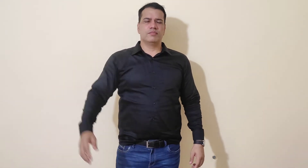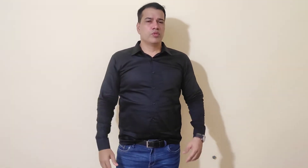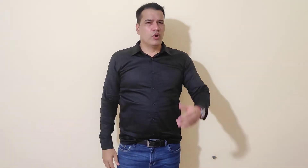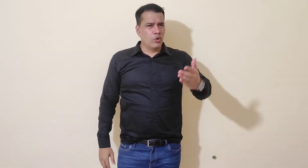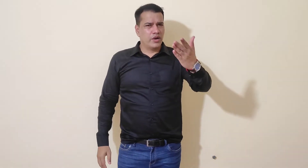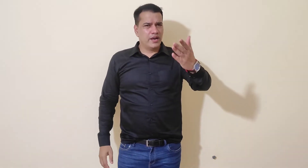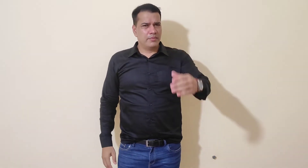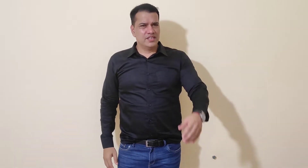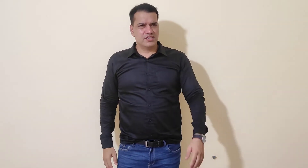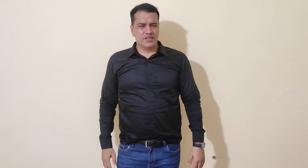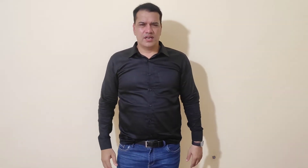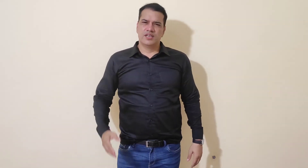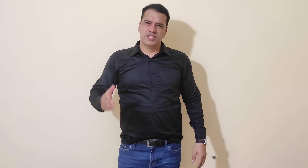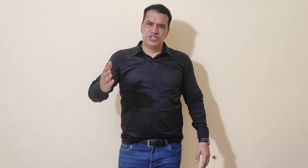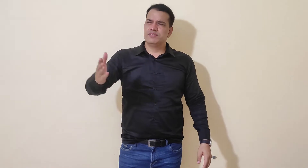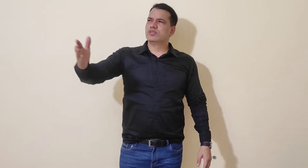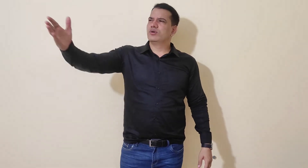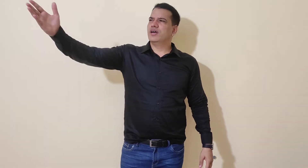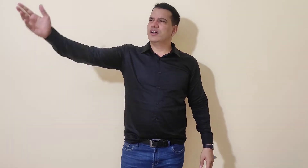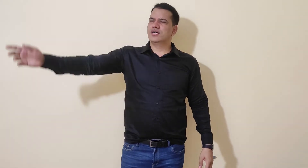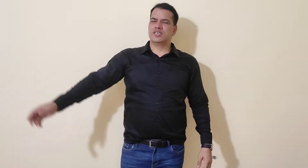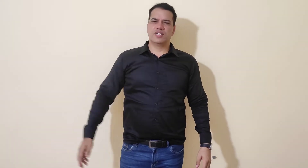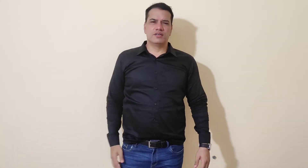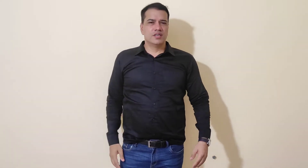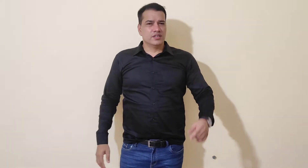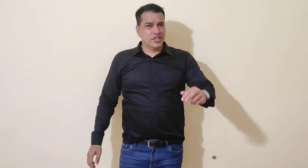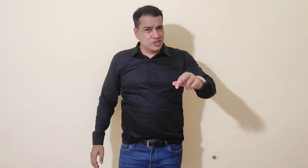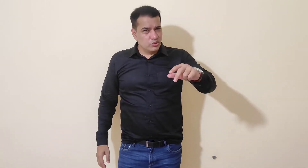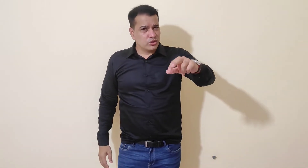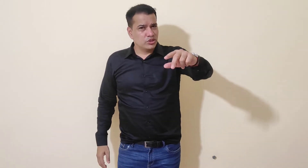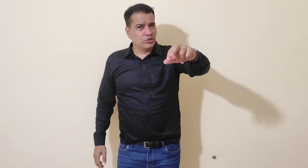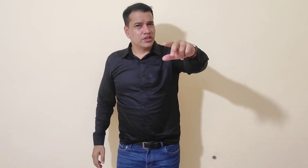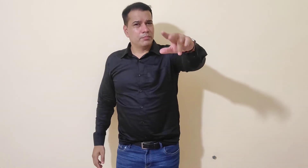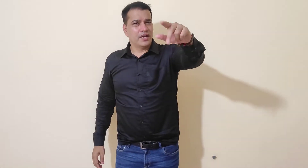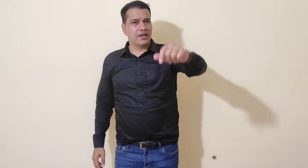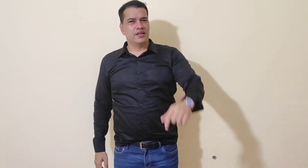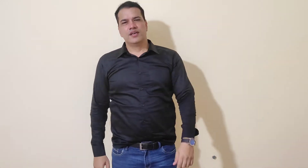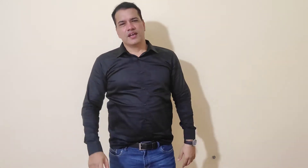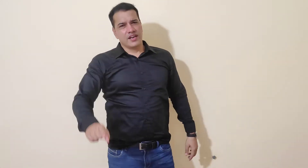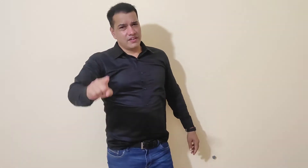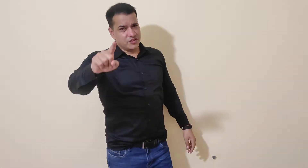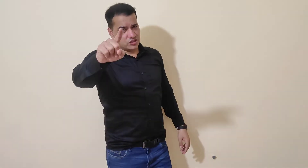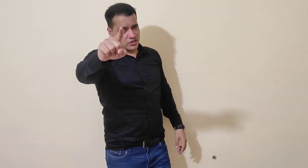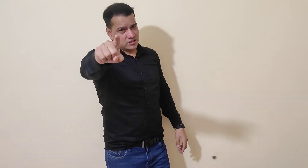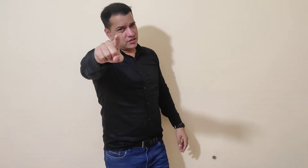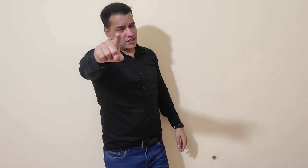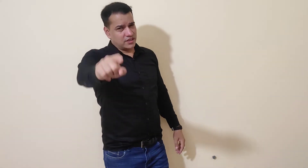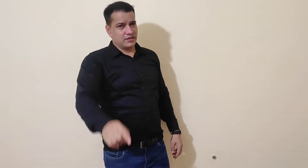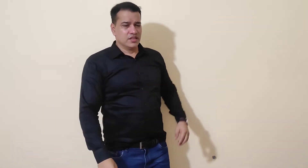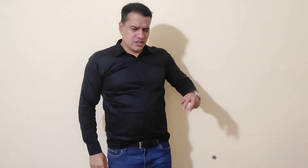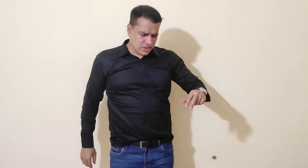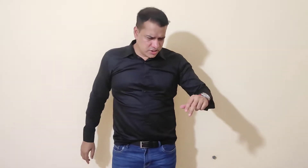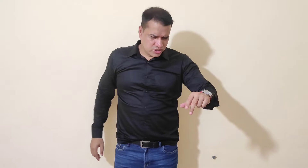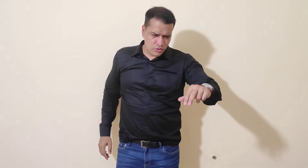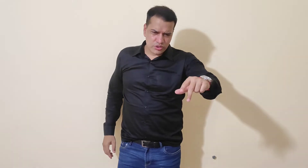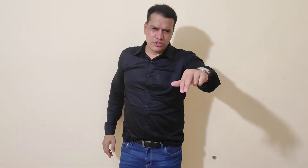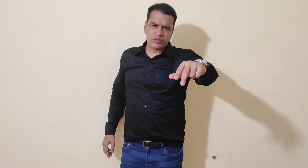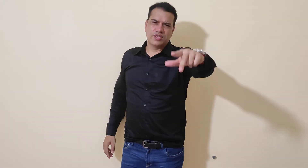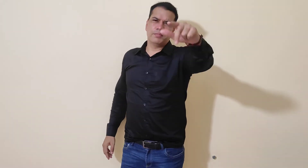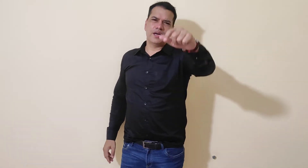जाना, तेज दोड़ते दोड़ते प्यारे, बीमा जरूर करा जाना तेज दोड़ते दोड़ते